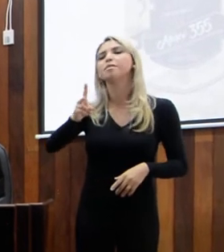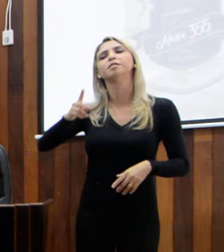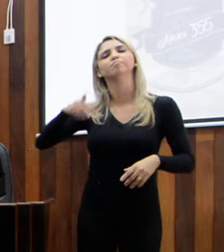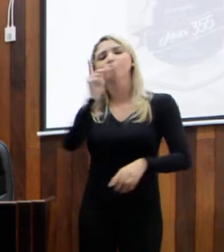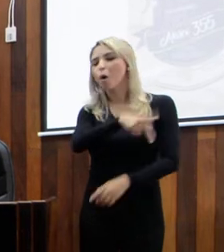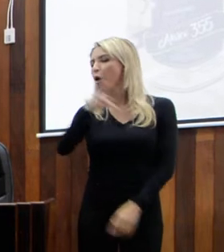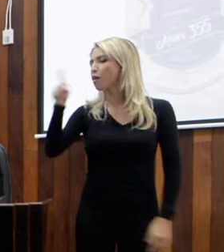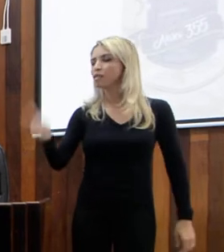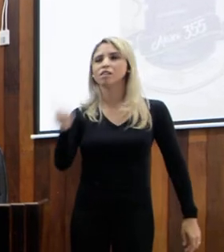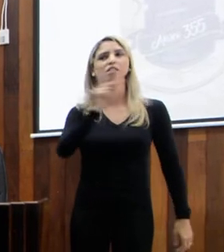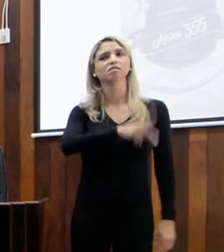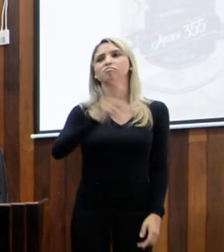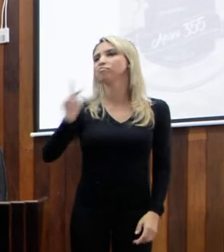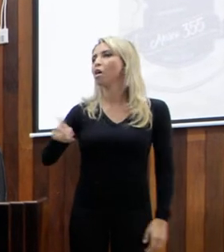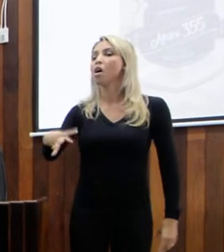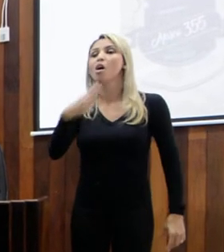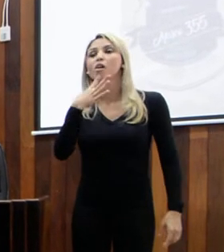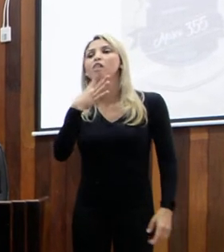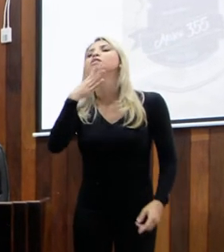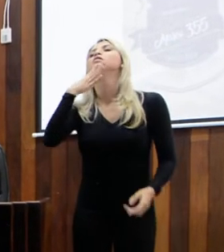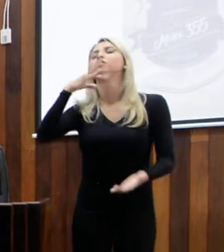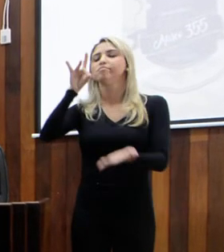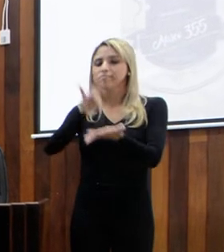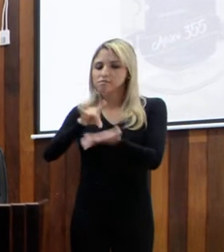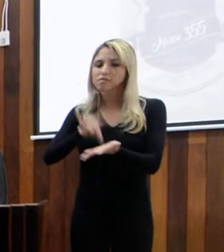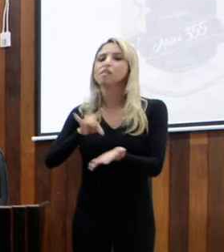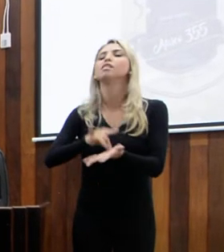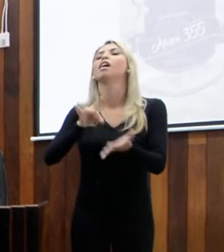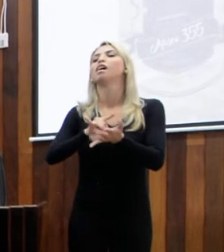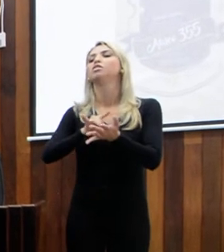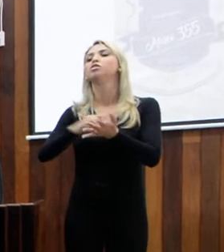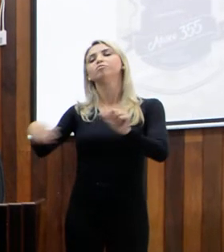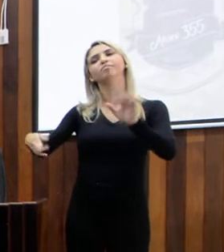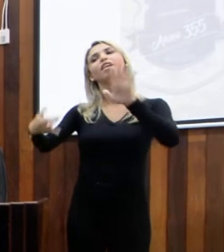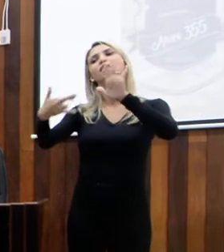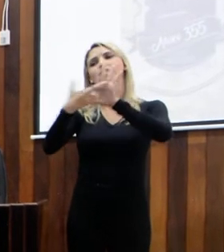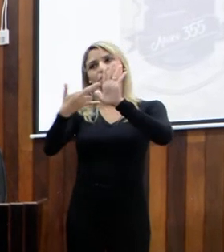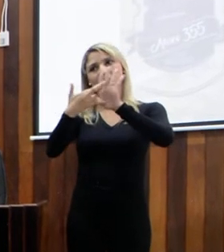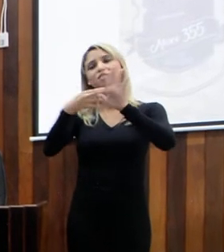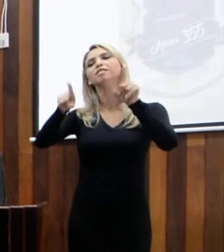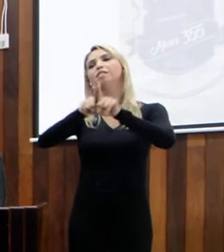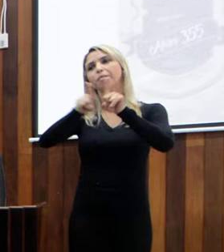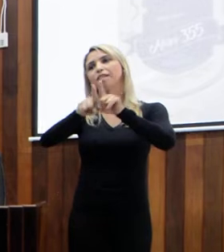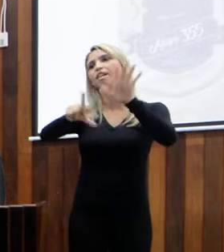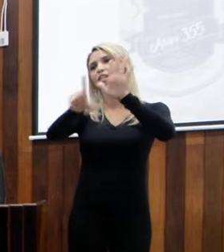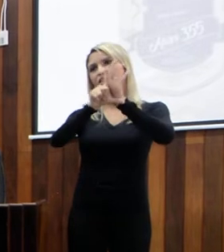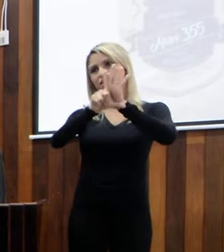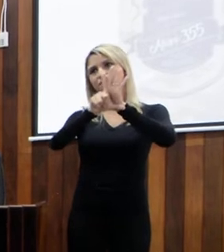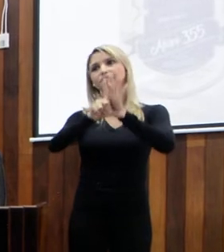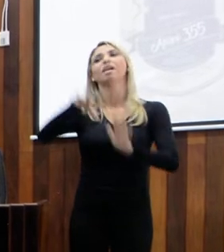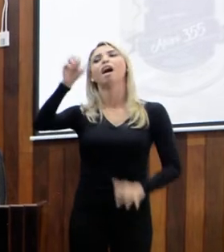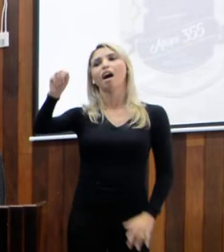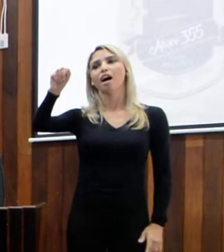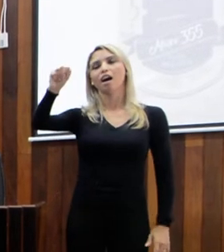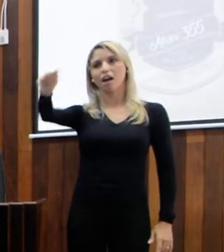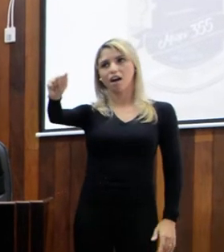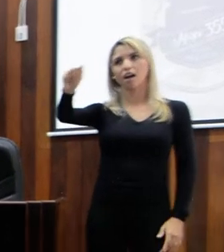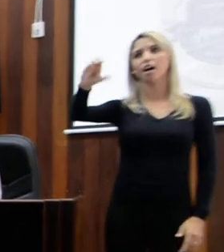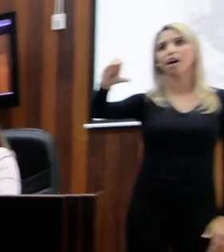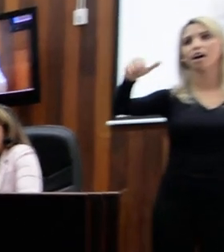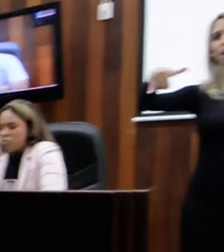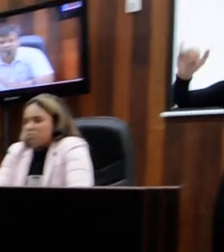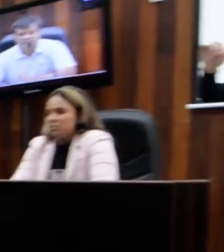Nosso grande conhecedor do nosso regimento interno, da nossa lei orgânica. Aci Rocha, que aqui está